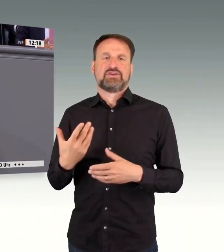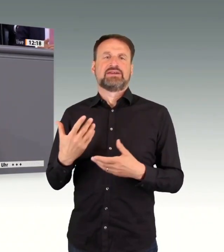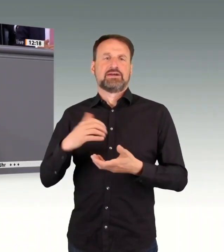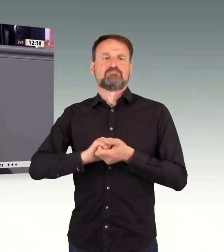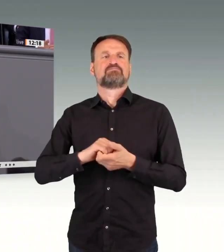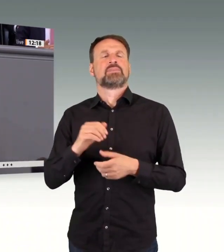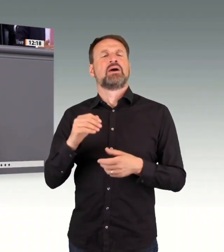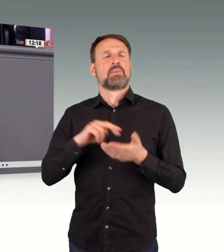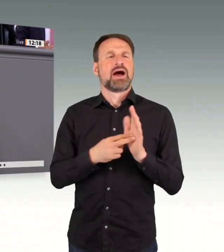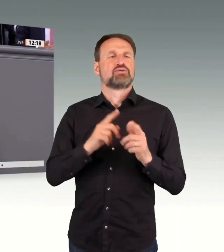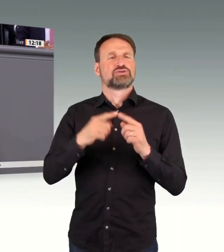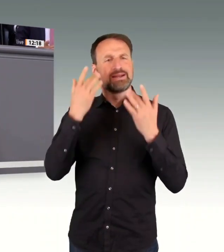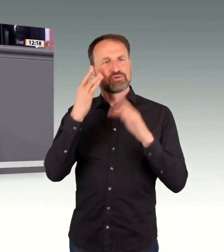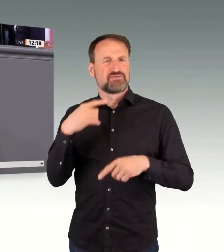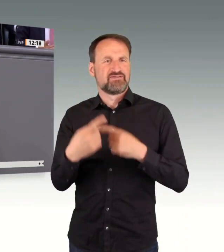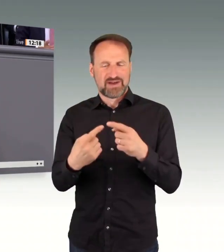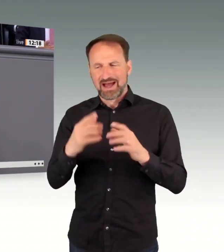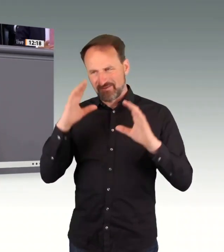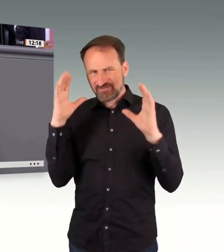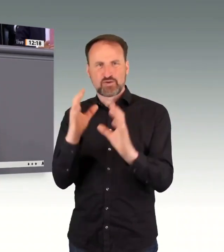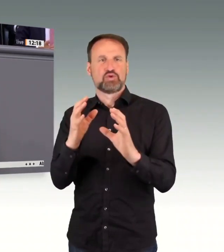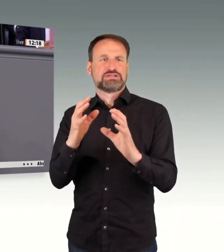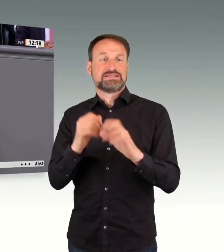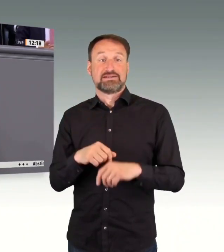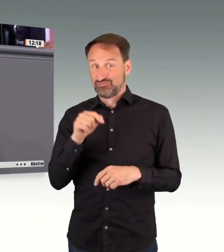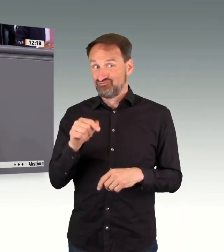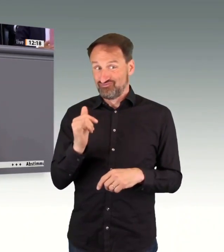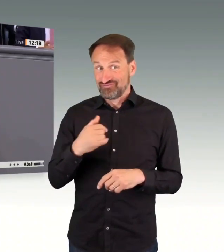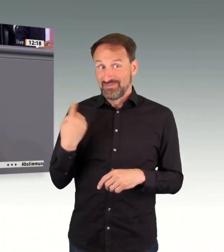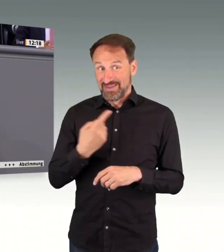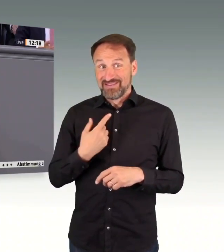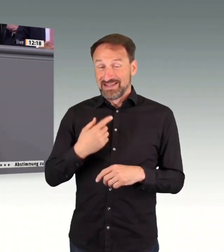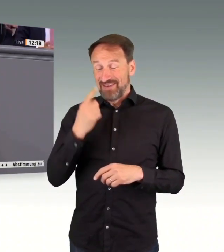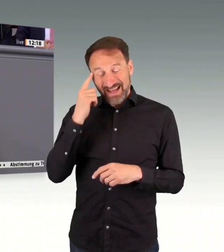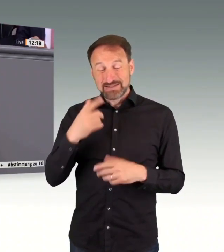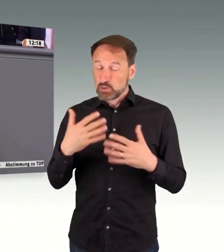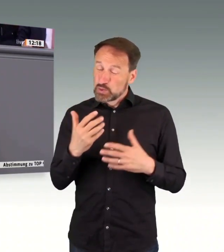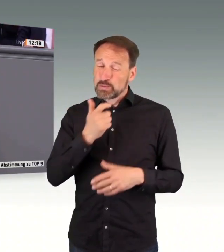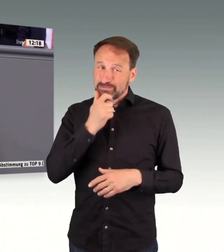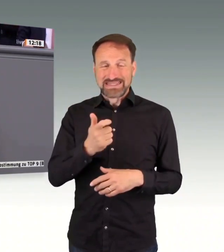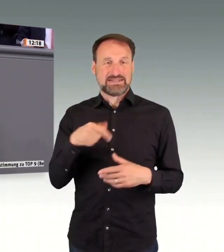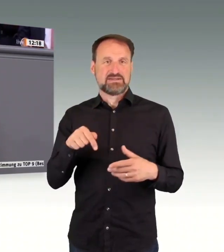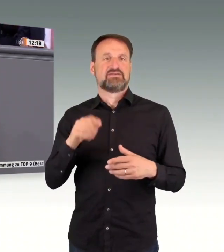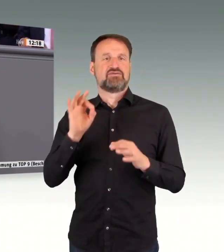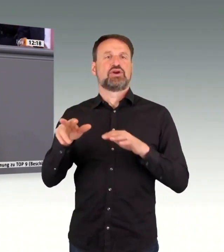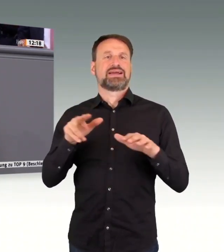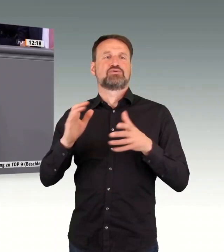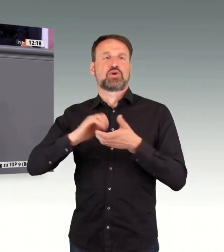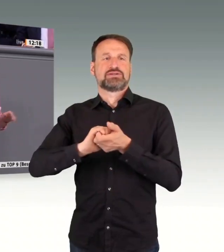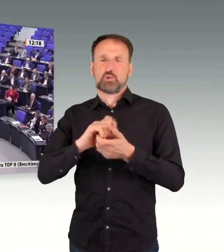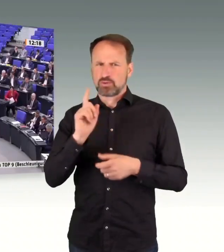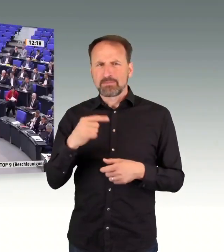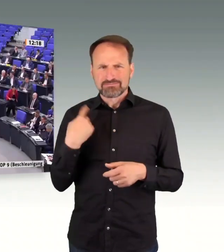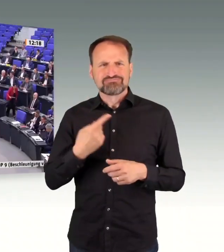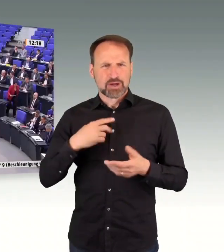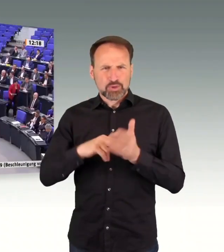wichtigen Schritt in die richtige Richtung. Und ich hoffe, dass sie alsbald ihre Aufgabe auch wahrnimmt. Dankeschön fürs Zuhören.